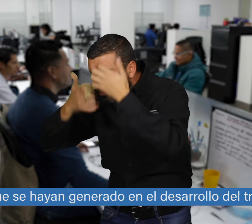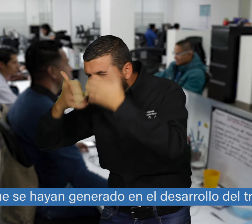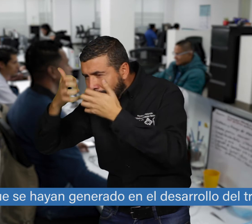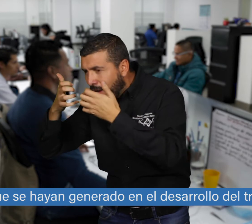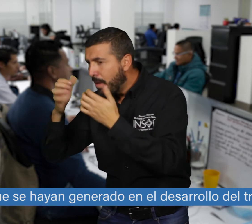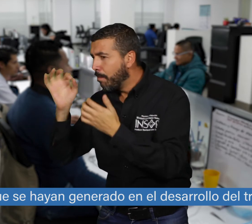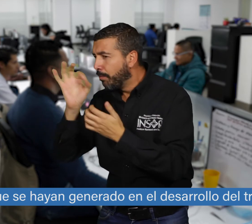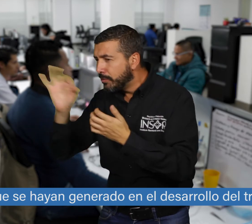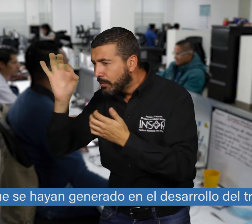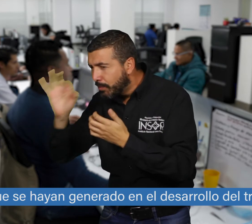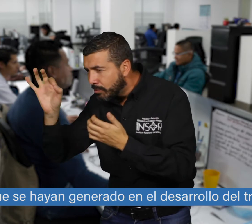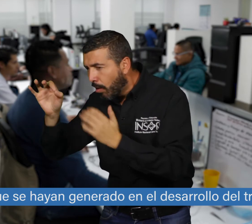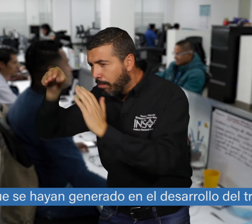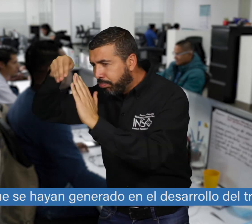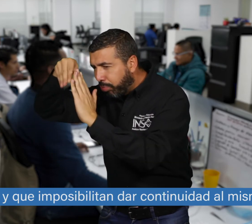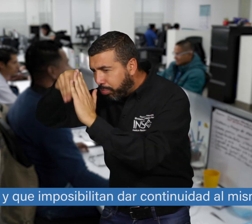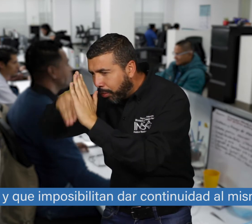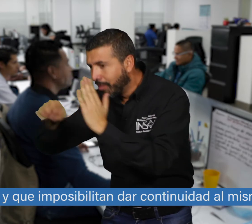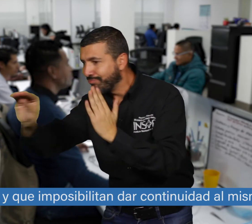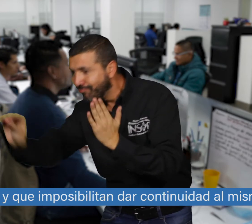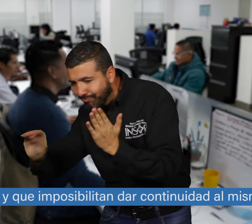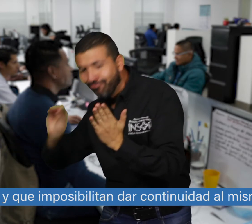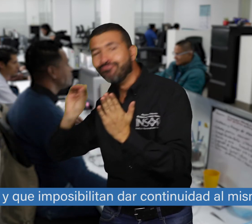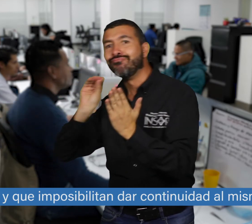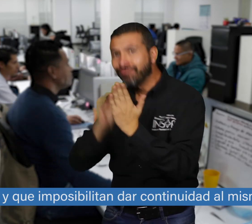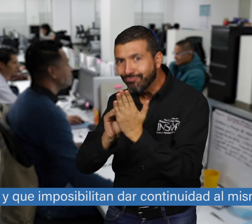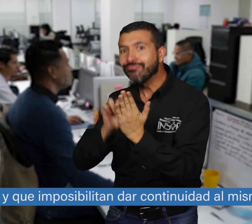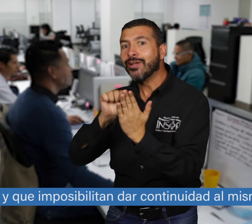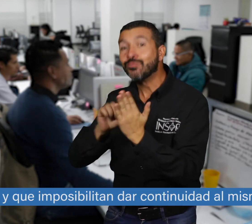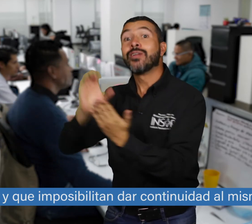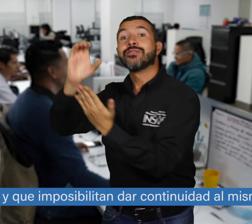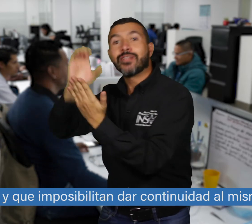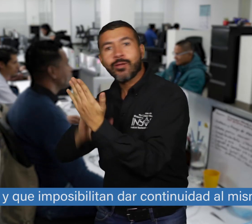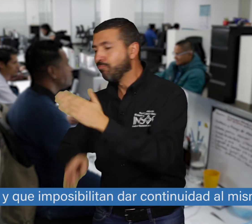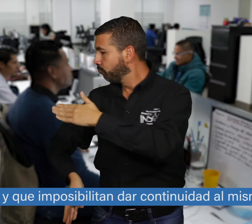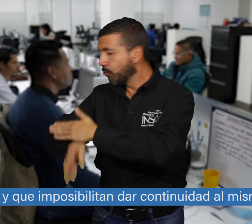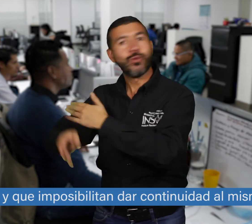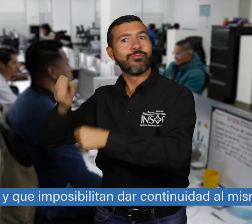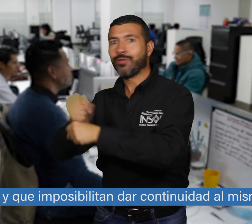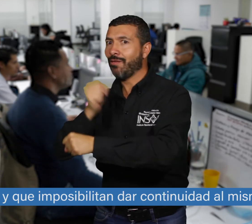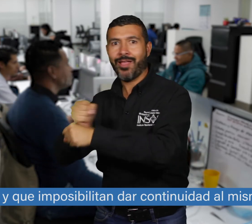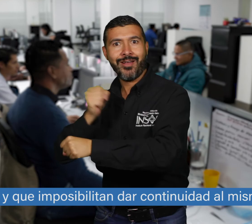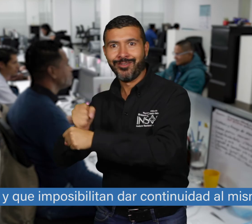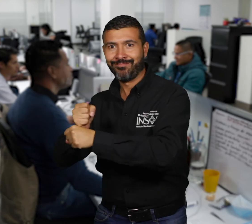se hayan generado en el desarrollo del trabajo y que imposibilitan dar continuidad al mismo.